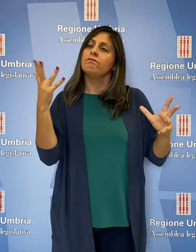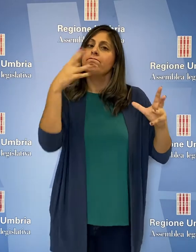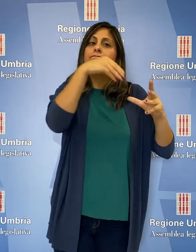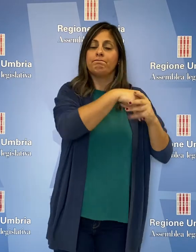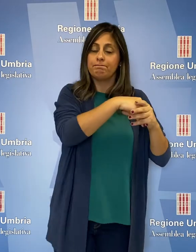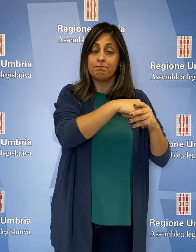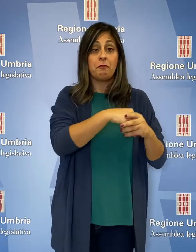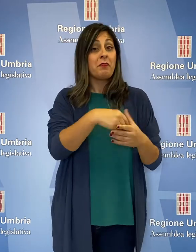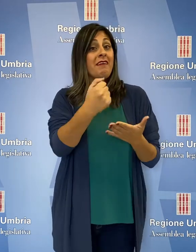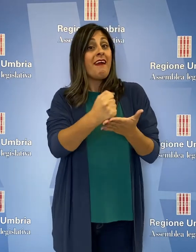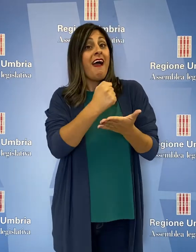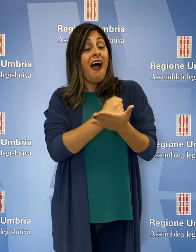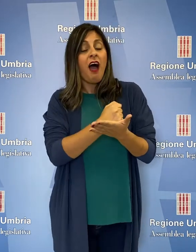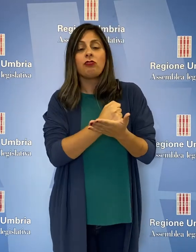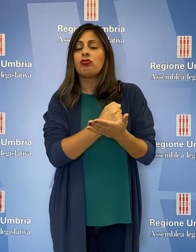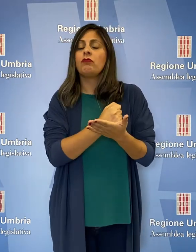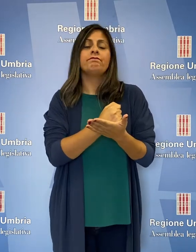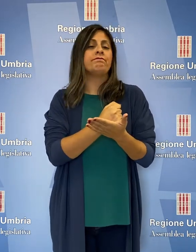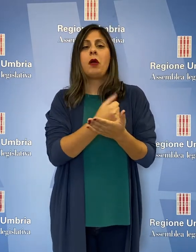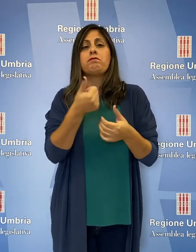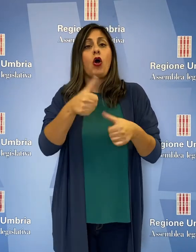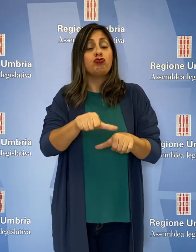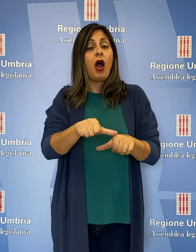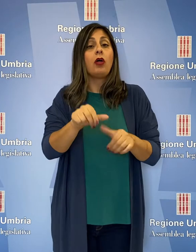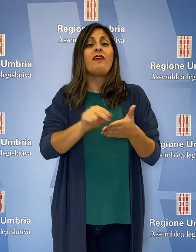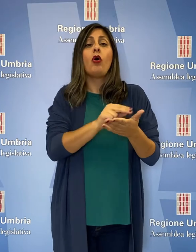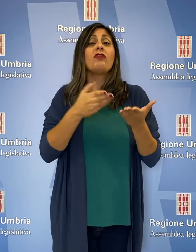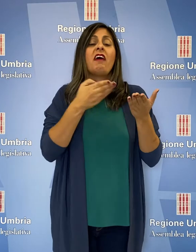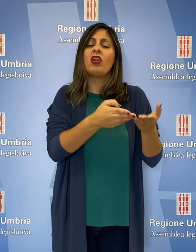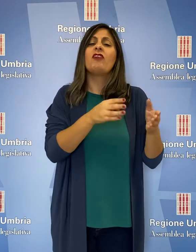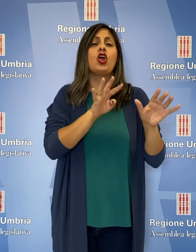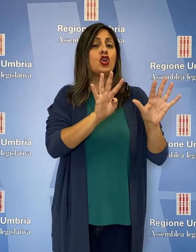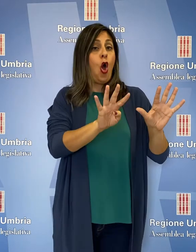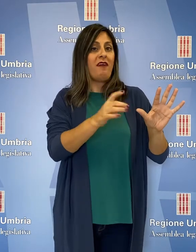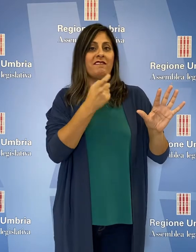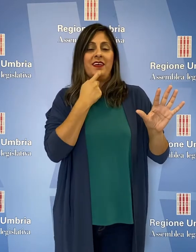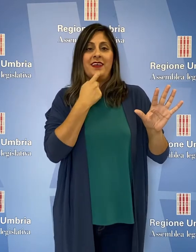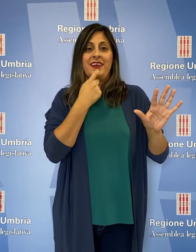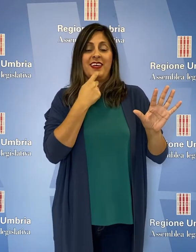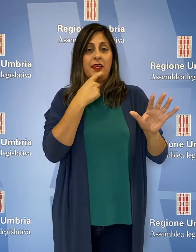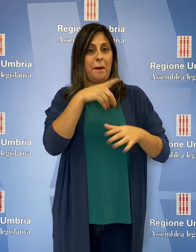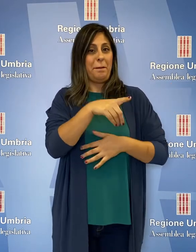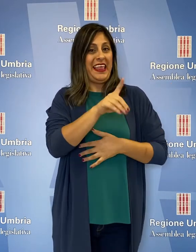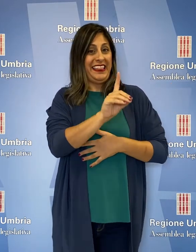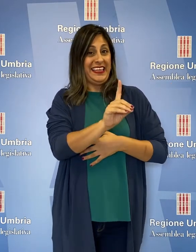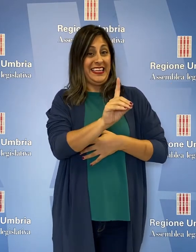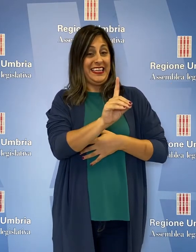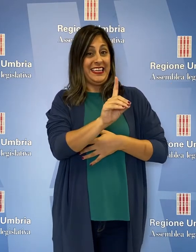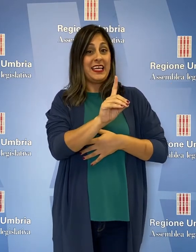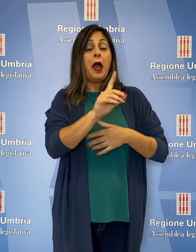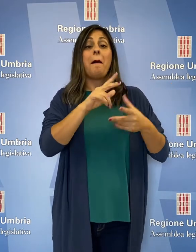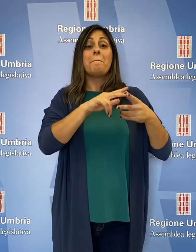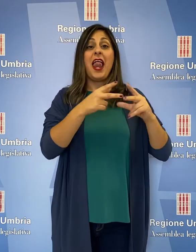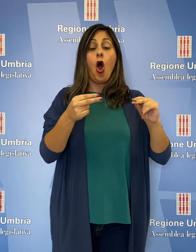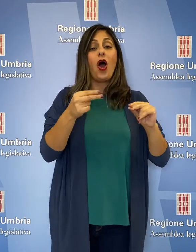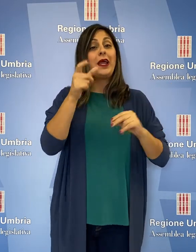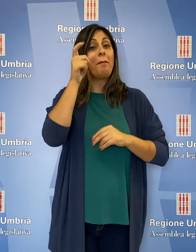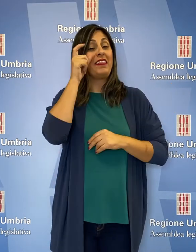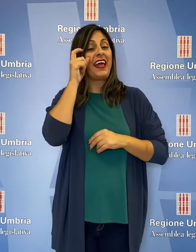dei fondi strutturali. L'atto è stato bocciato alla luce di nove voti favorevoli, quelli del Partito Democratico, Meloni,